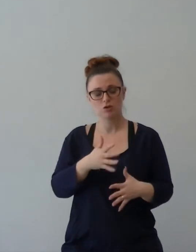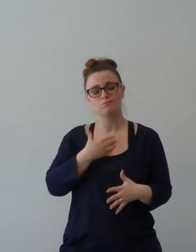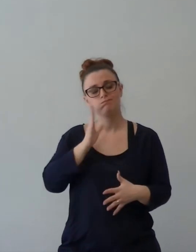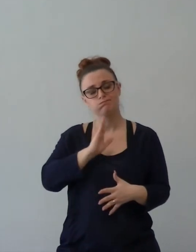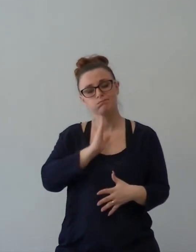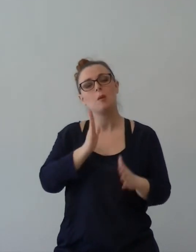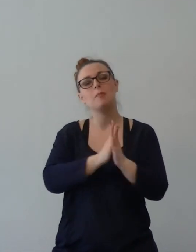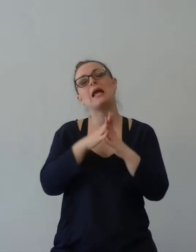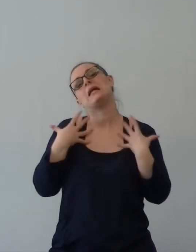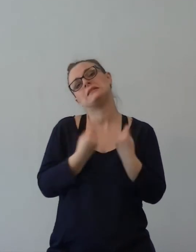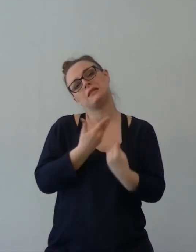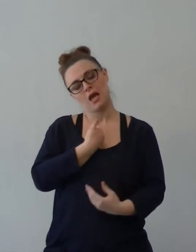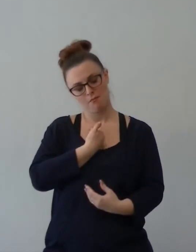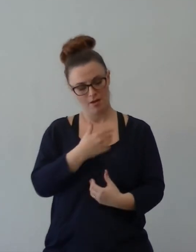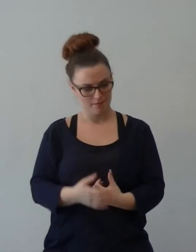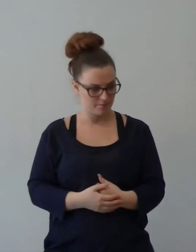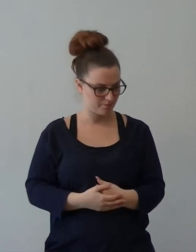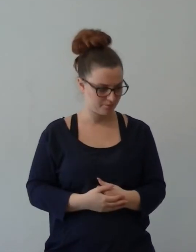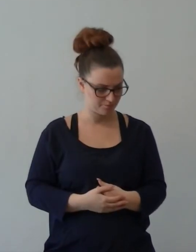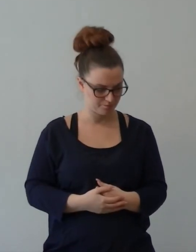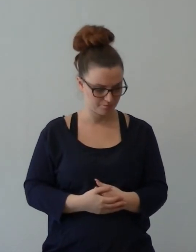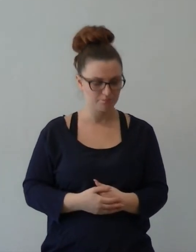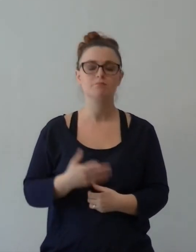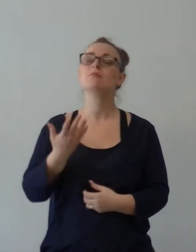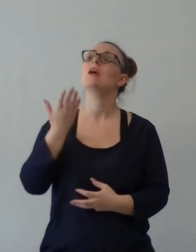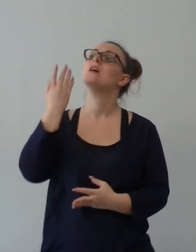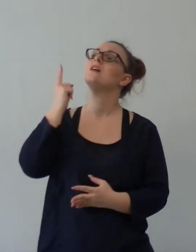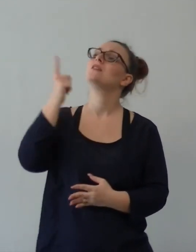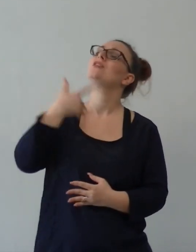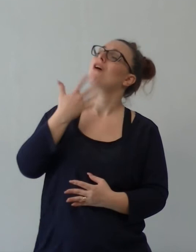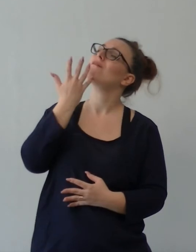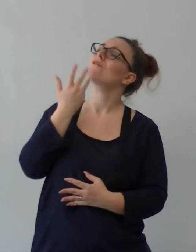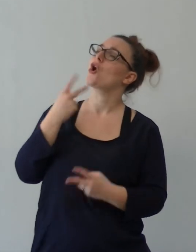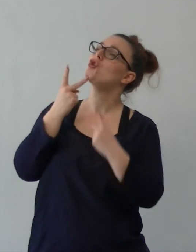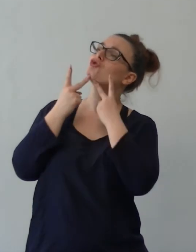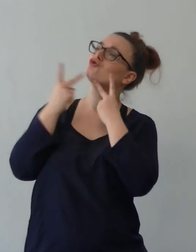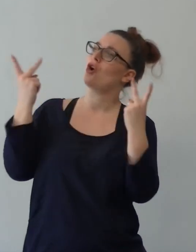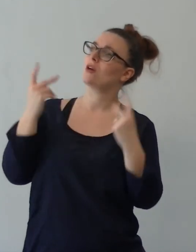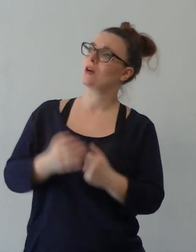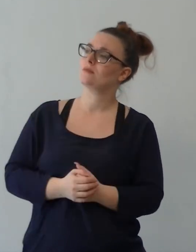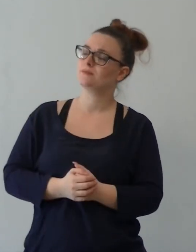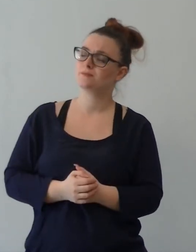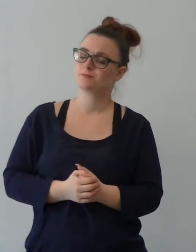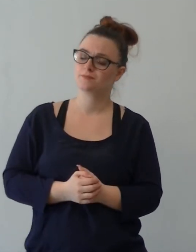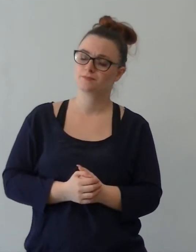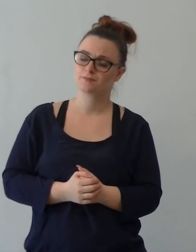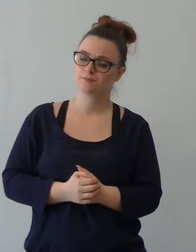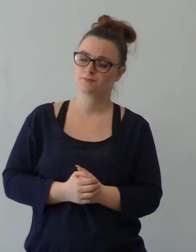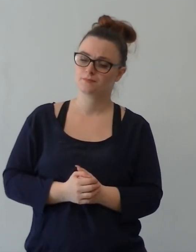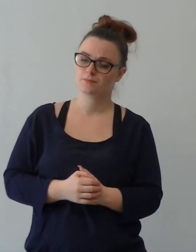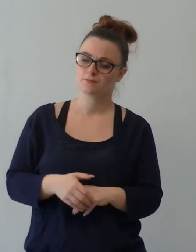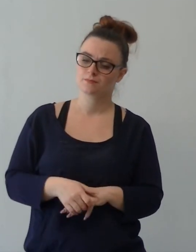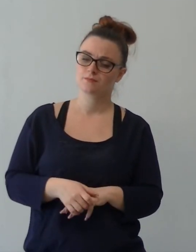nel tuo cuore insieme a me. Signore, io voglio la gioia, io voglio essere gioioso, voglio essere gioioso.